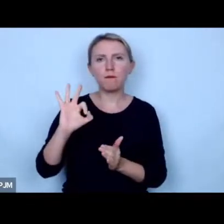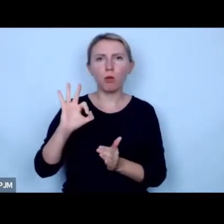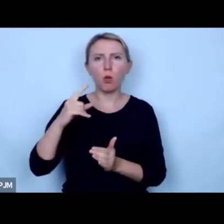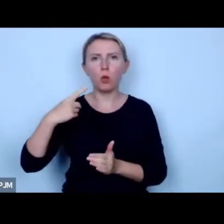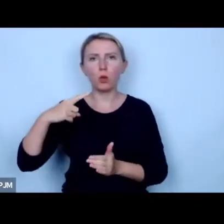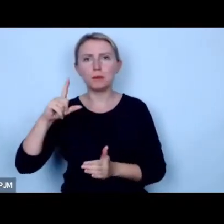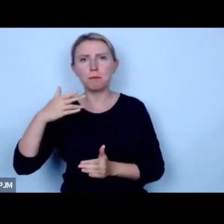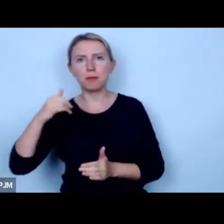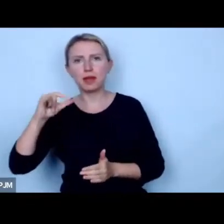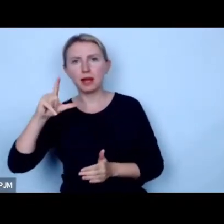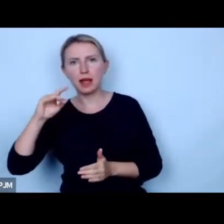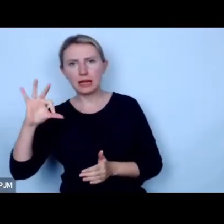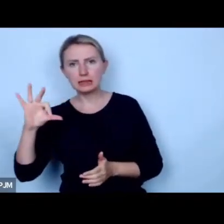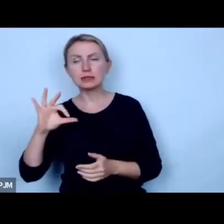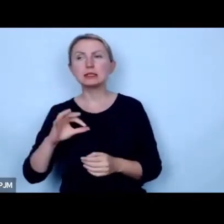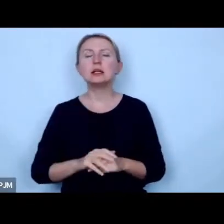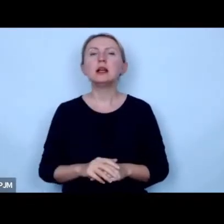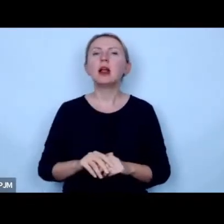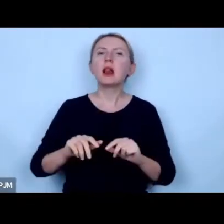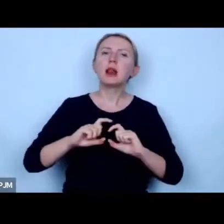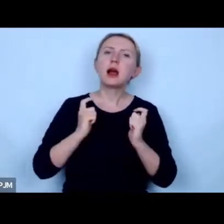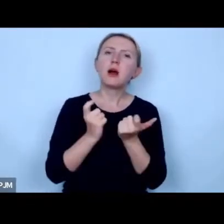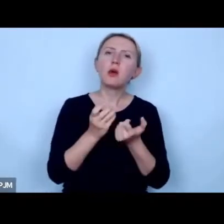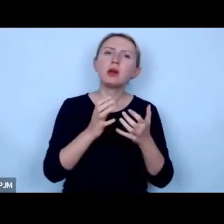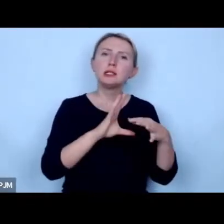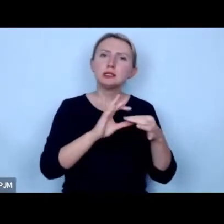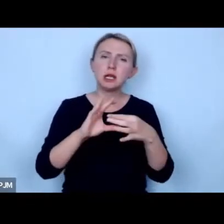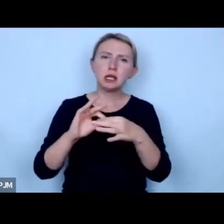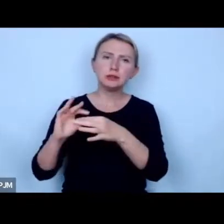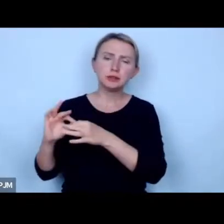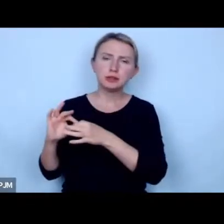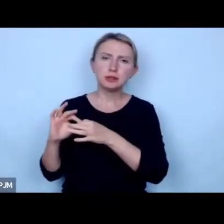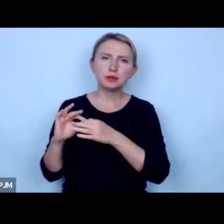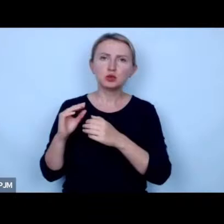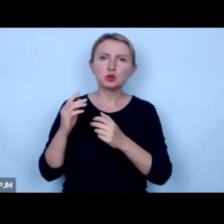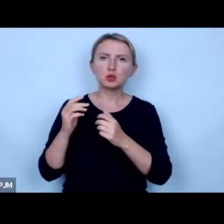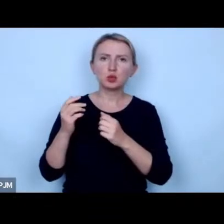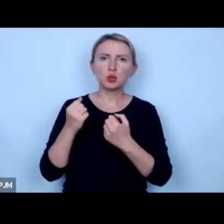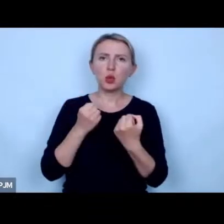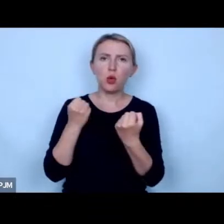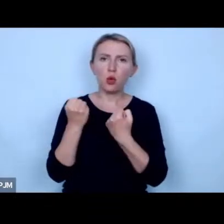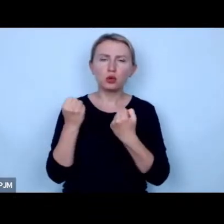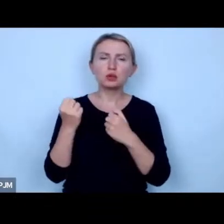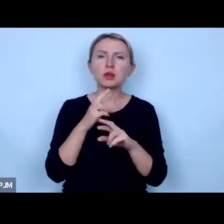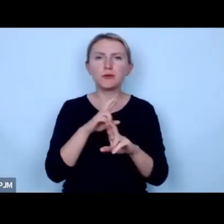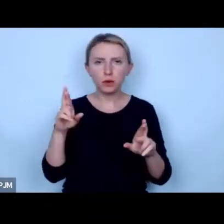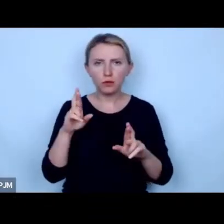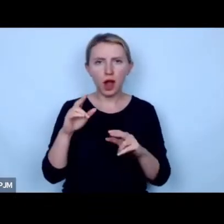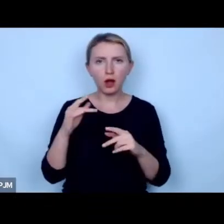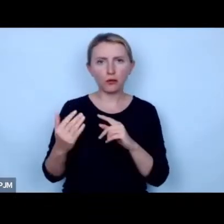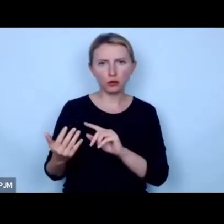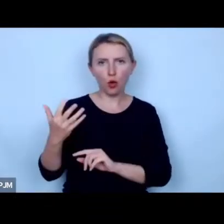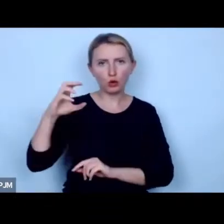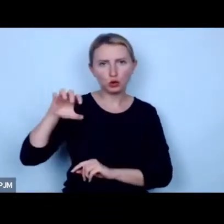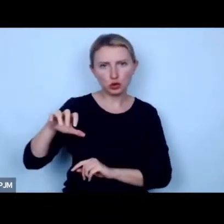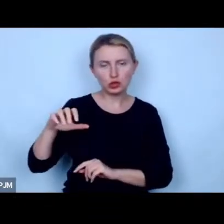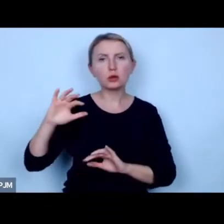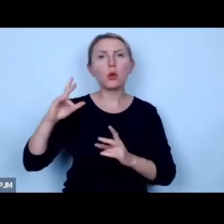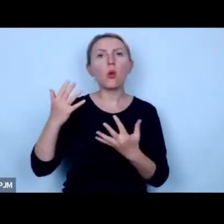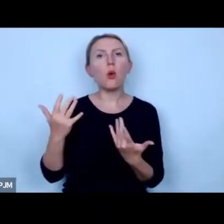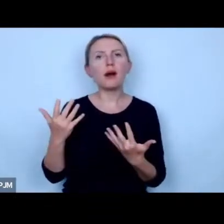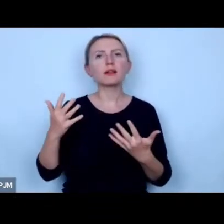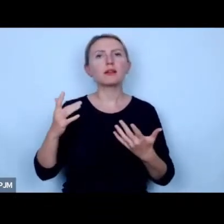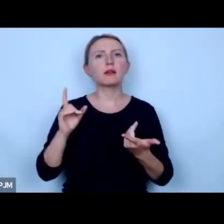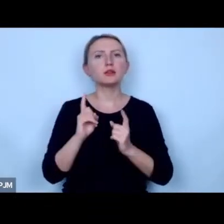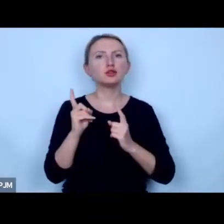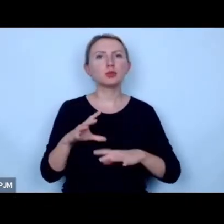całej sieci całej sieci dostaw towarów roślinnych które byłyby łatwe i szybkie dla